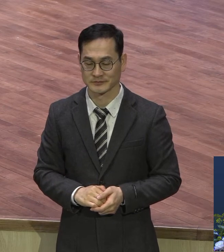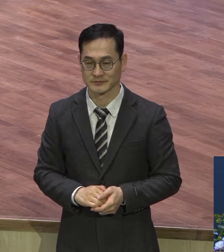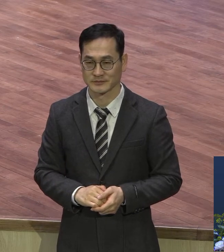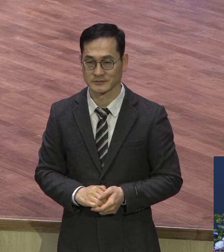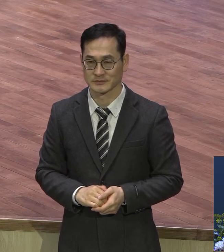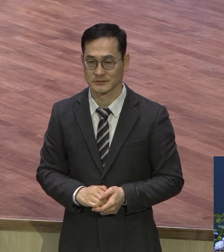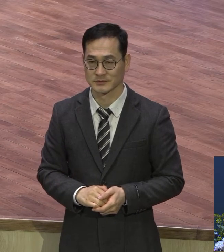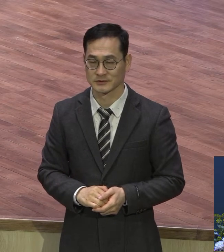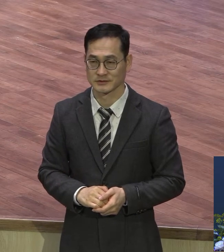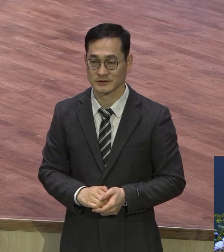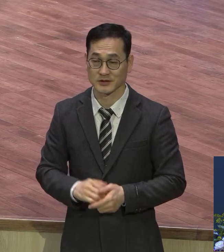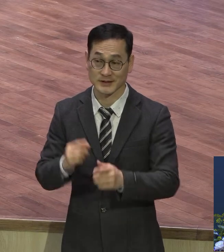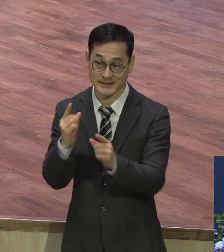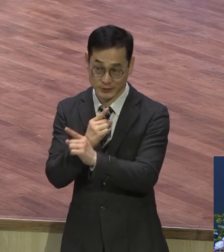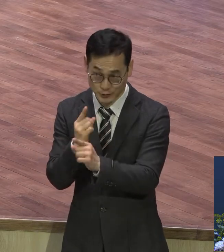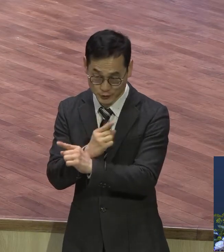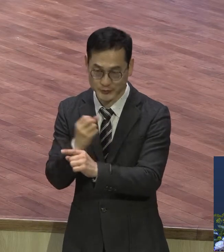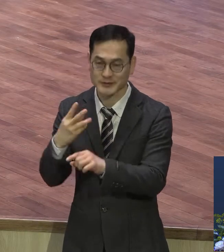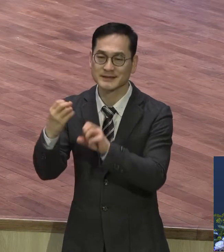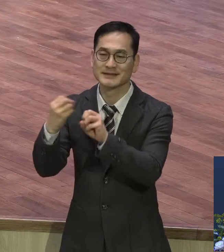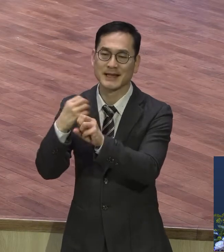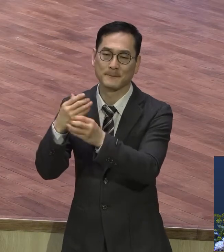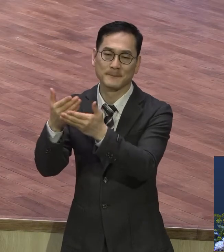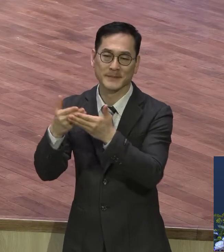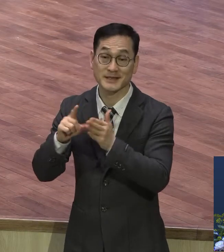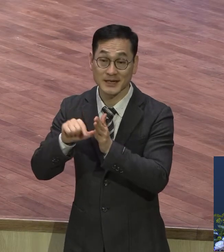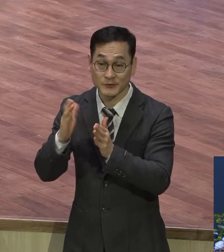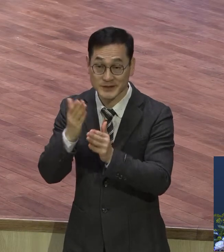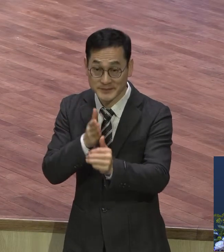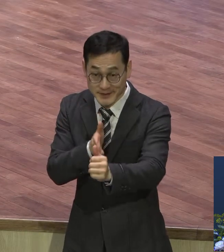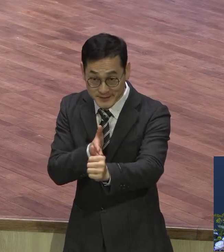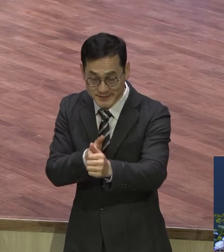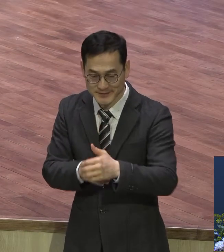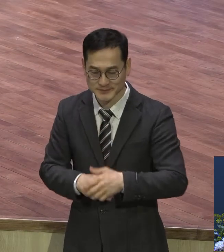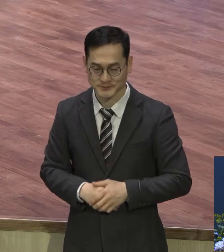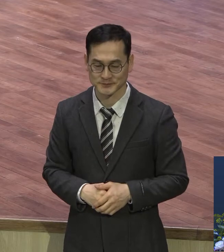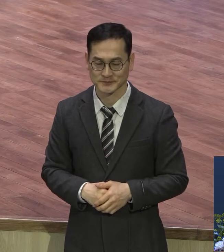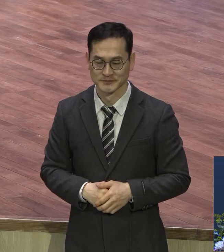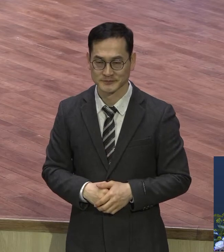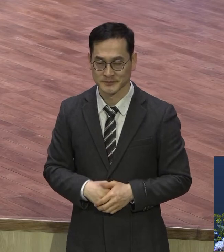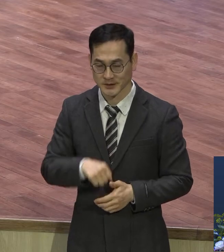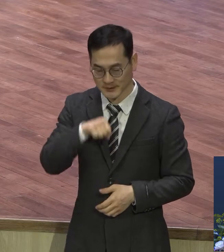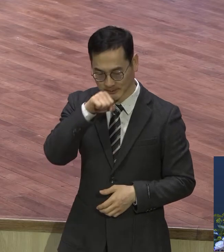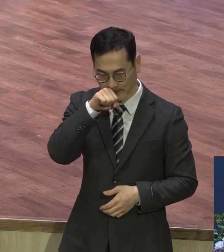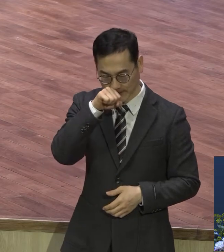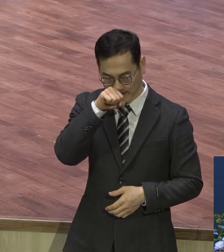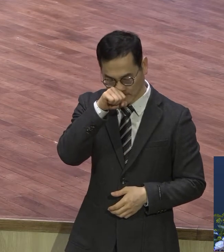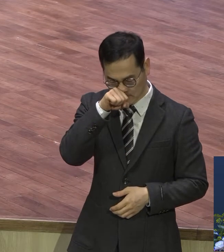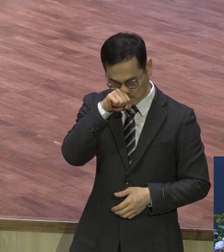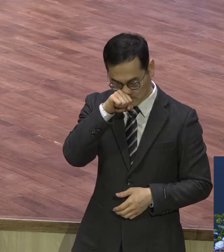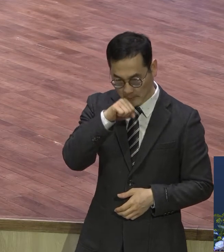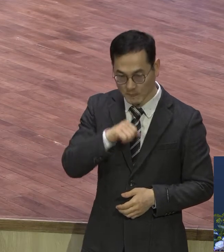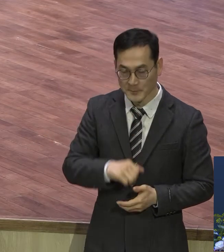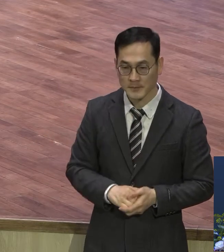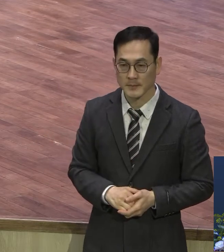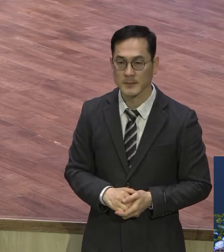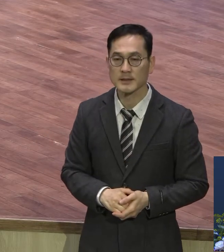응답의 예배가 되길 바랍니다. 읽어드린 말씀 가지고 예수님의 행복 비전 두